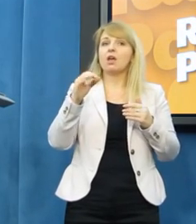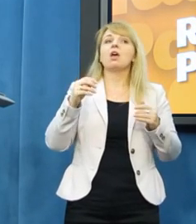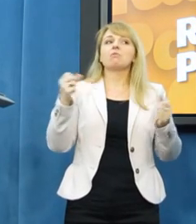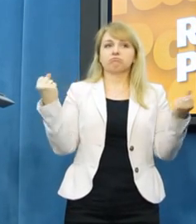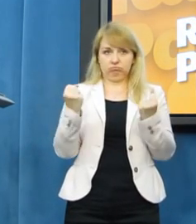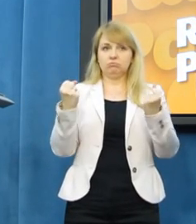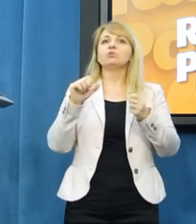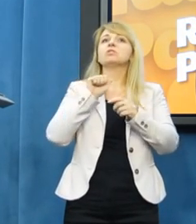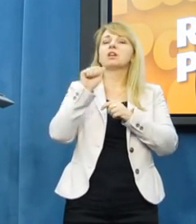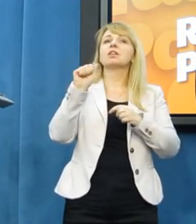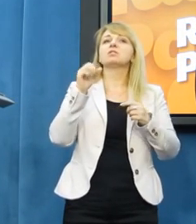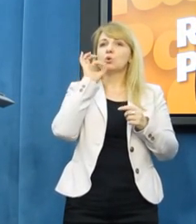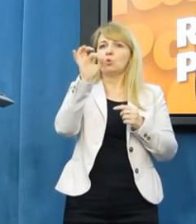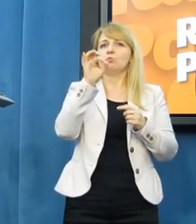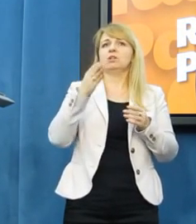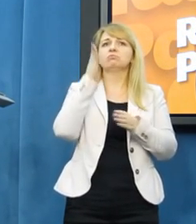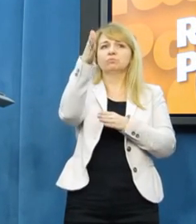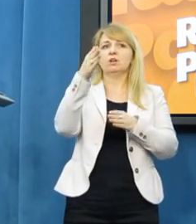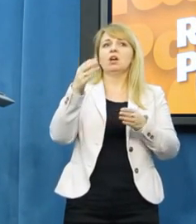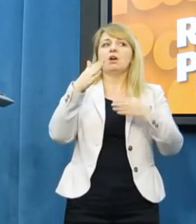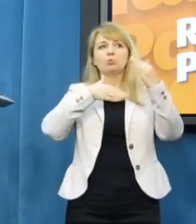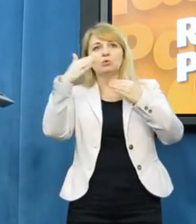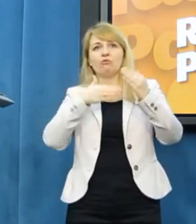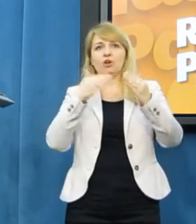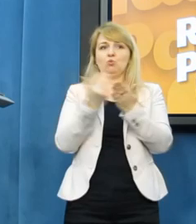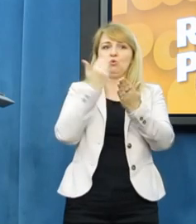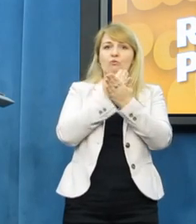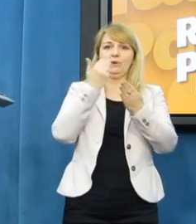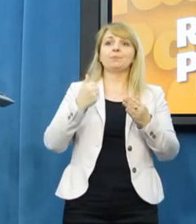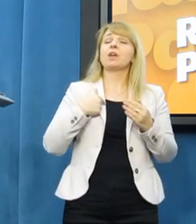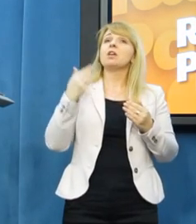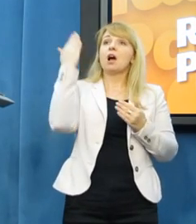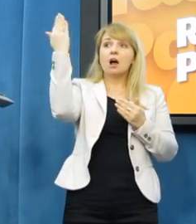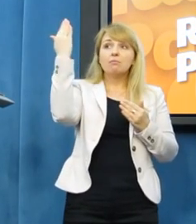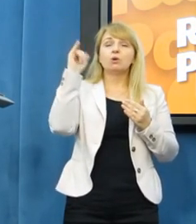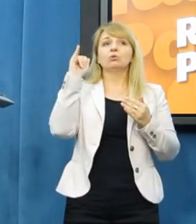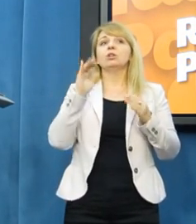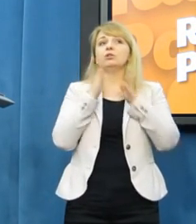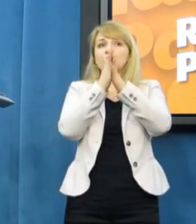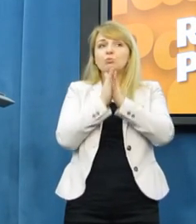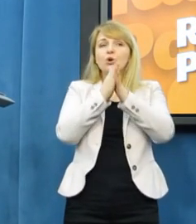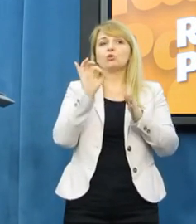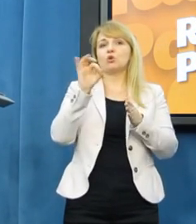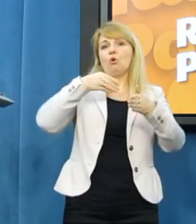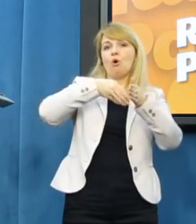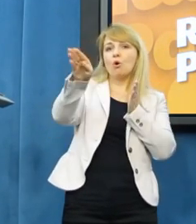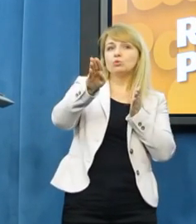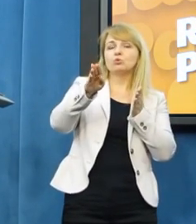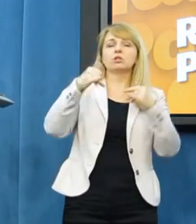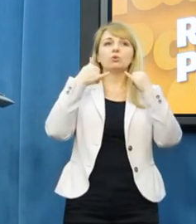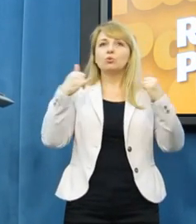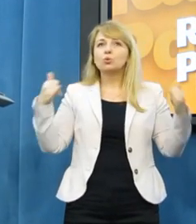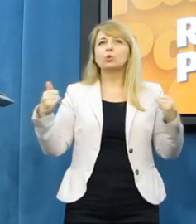każdej formule. Więc i apeluję i proszę Reszka Millera o odrzucenie różnych animozji i uprzedzeń.